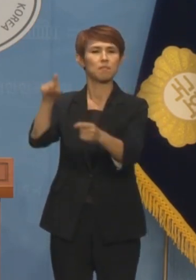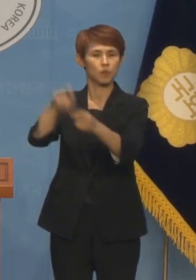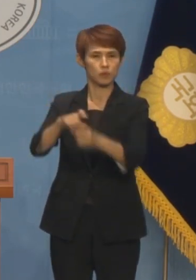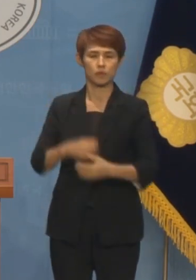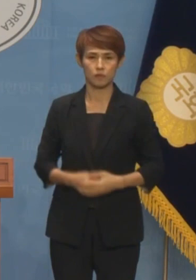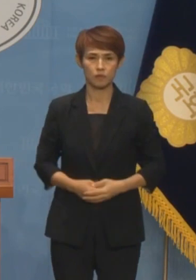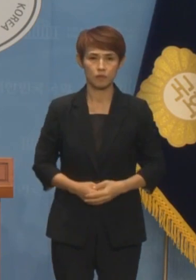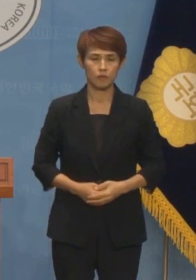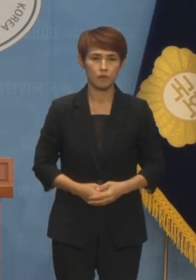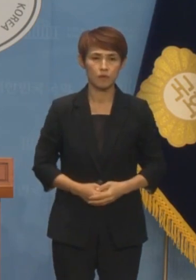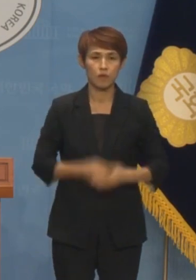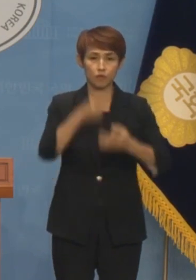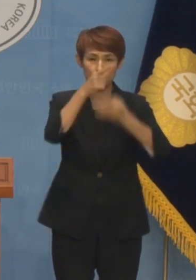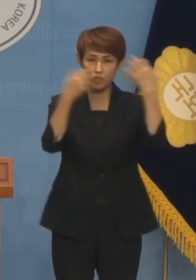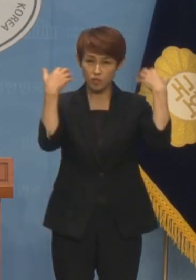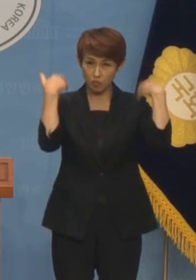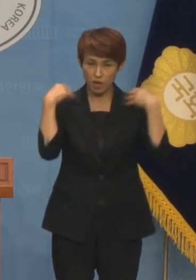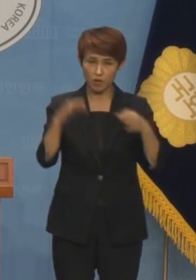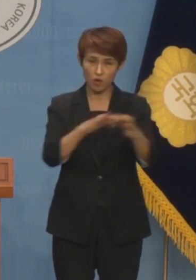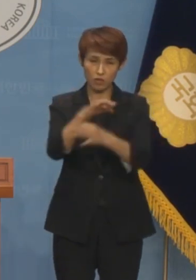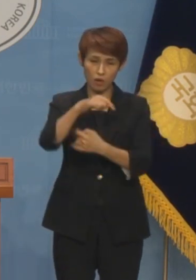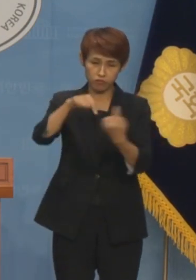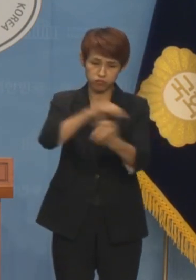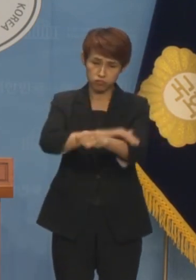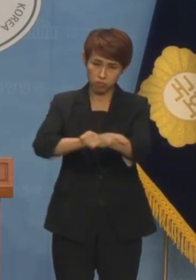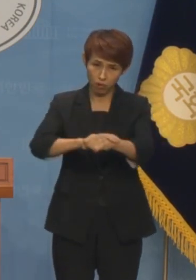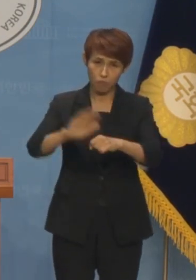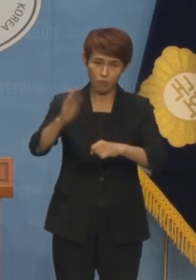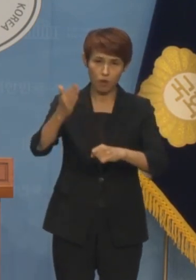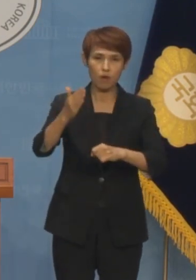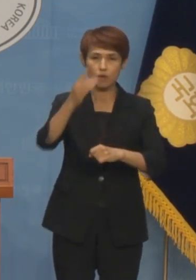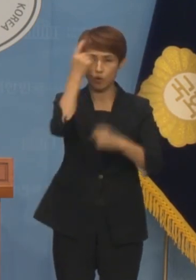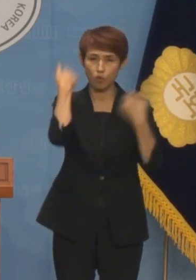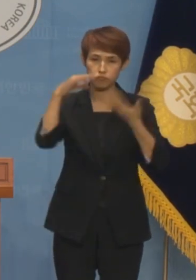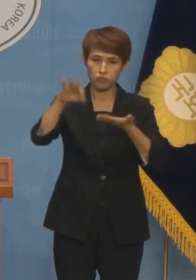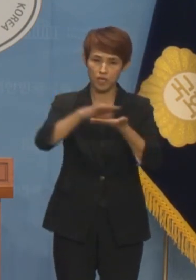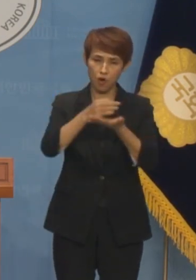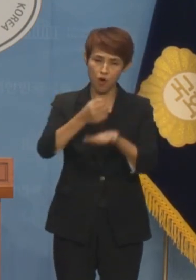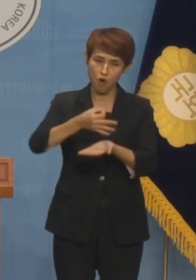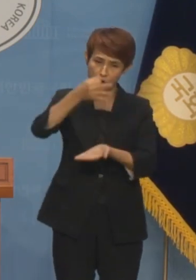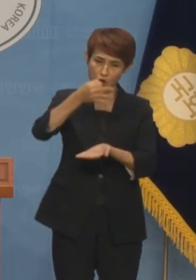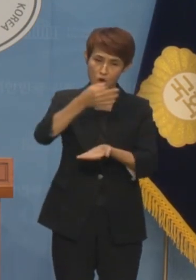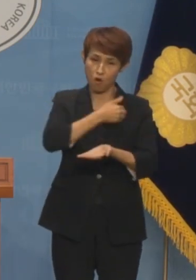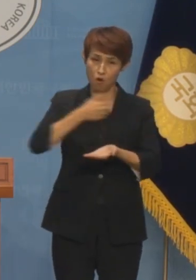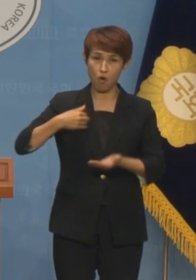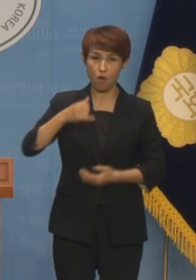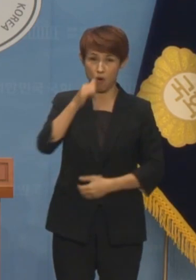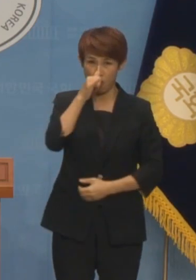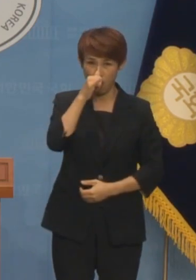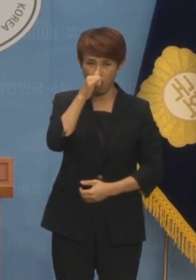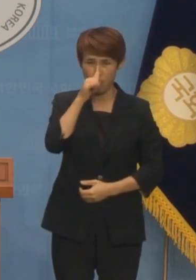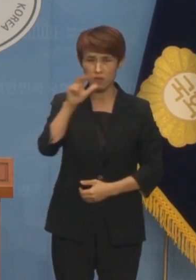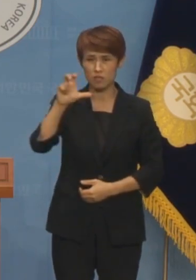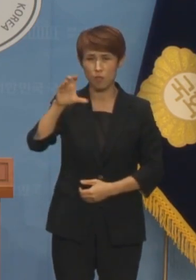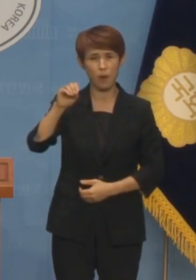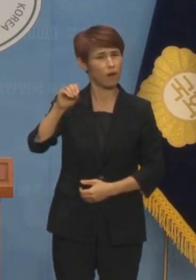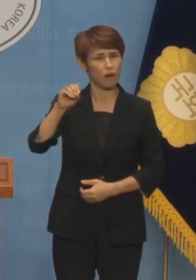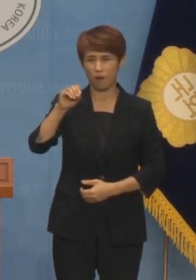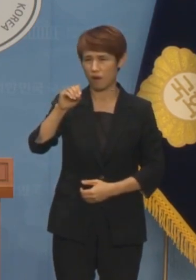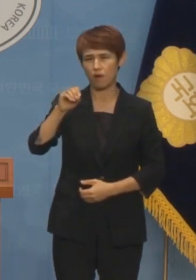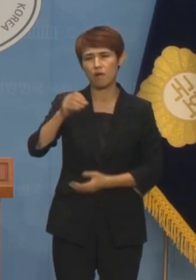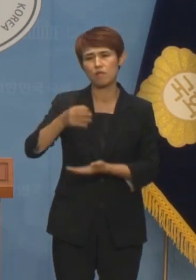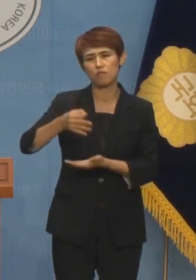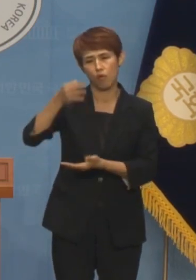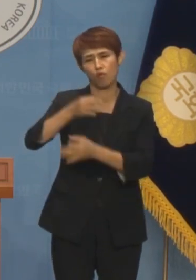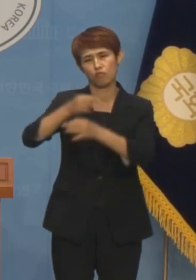윤석열 정부가 경제 운용을 잘해서 정부 재정이 조금 더 여유가 있었다면 저는 25만원보다 더